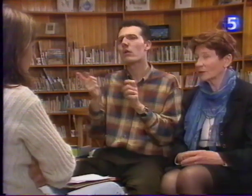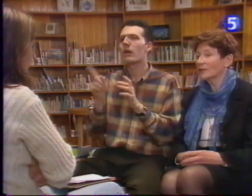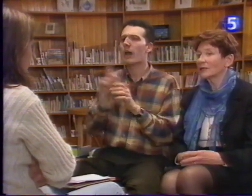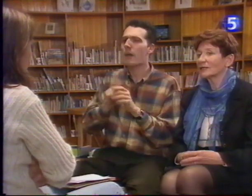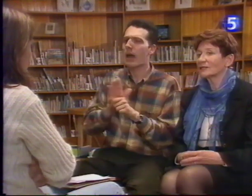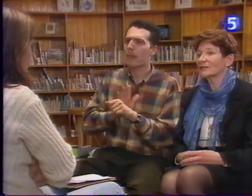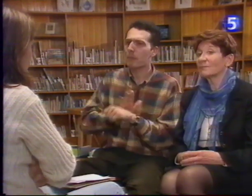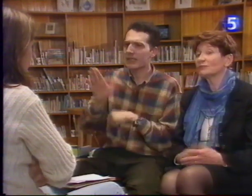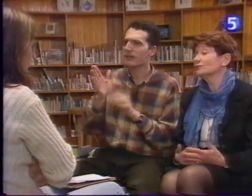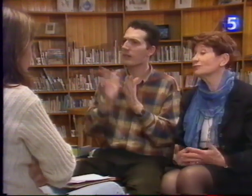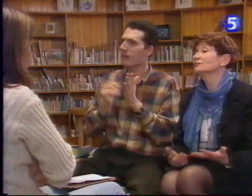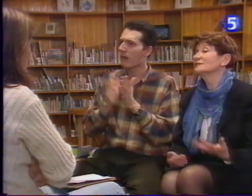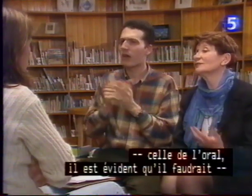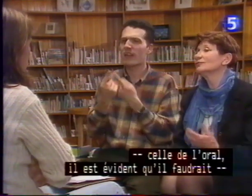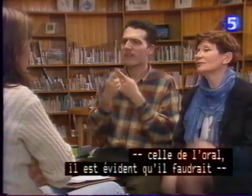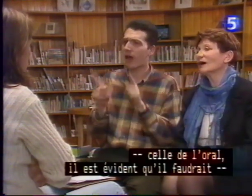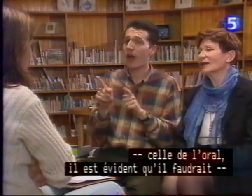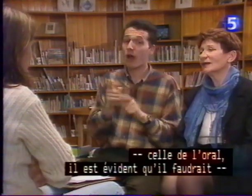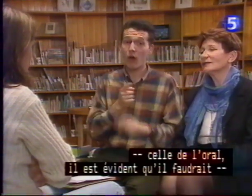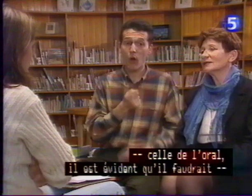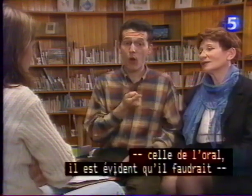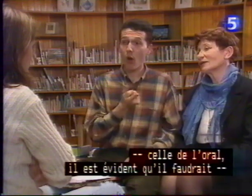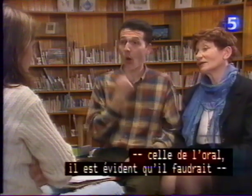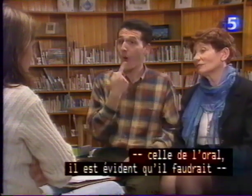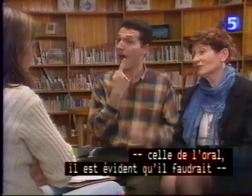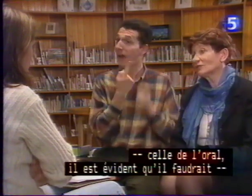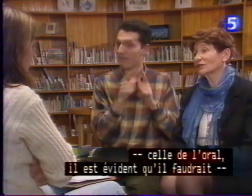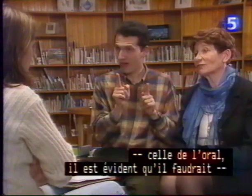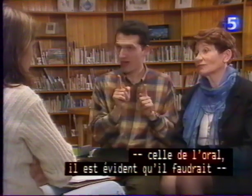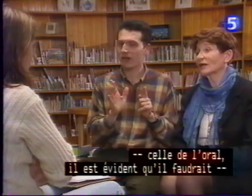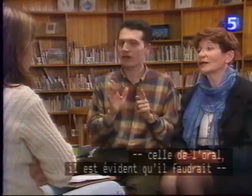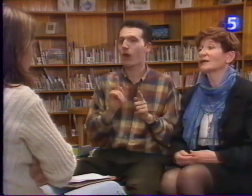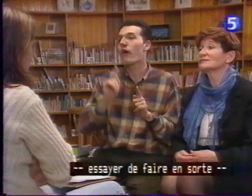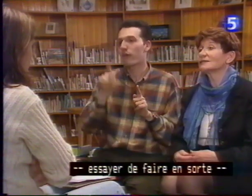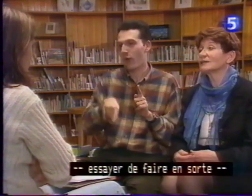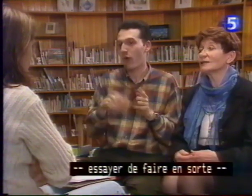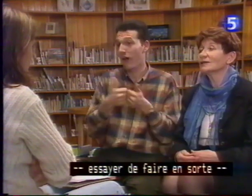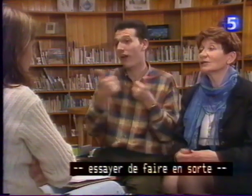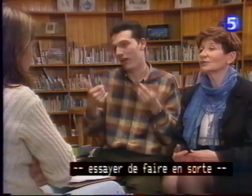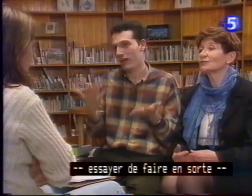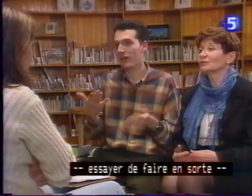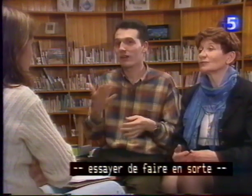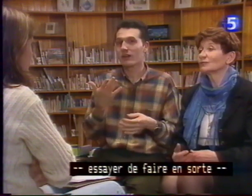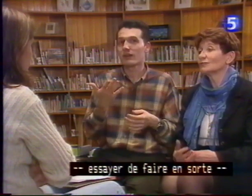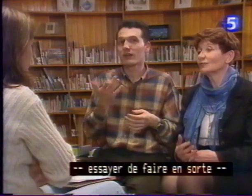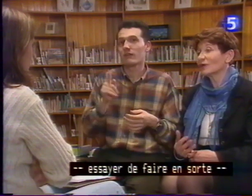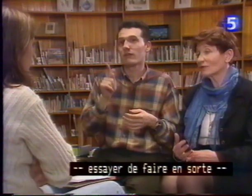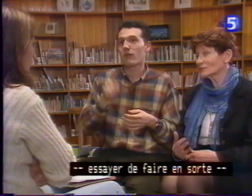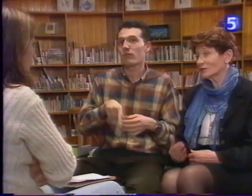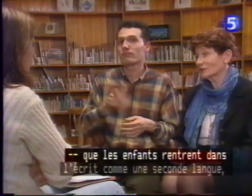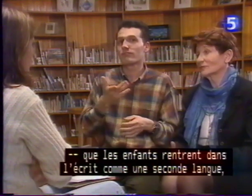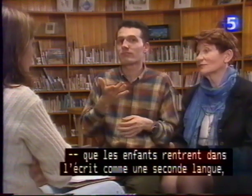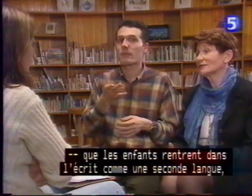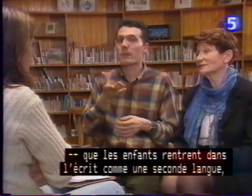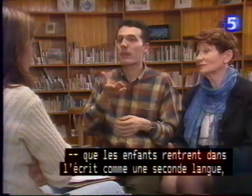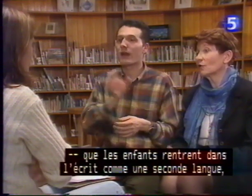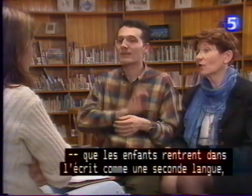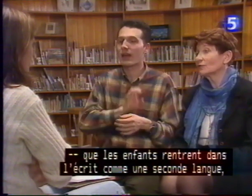et qui n'est pas du tout celle de l'oral, il est évident qu'il faudrait essayer de faire en sorte que les enfants rentrent dans l